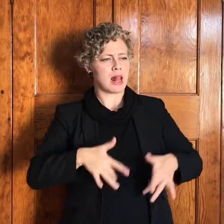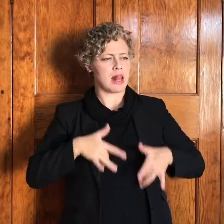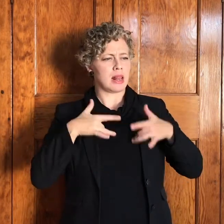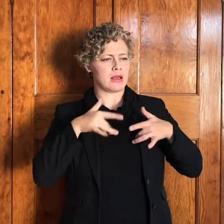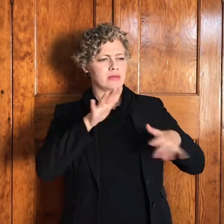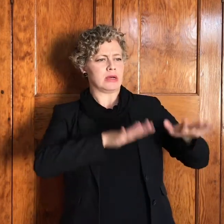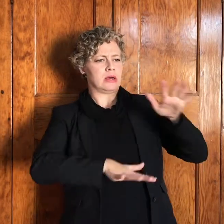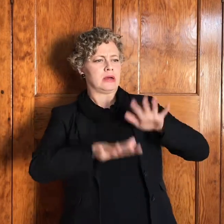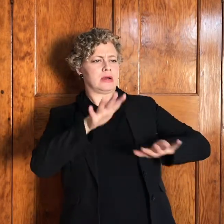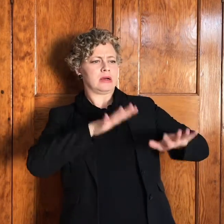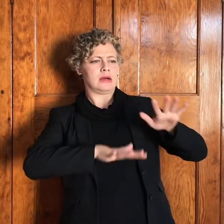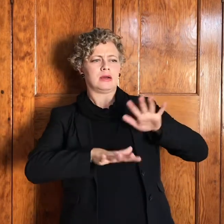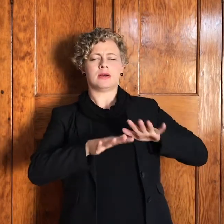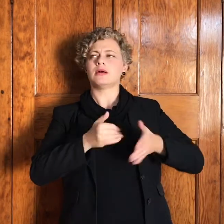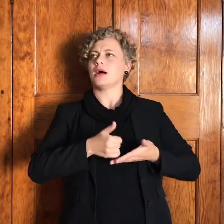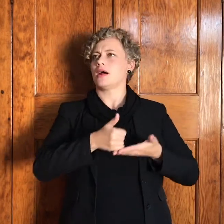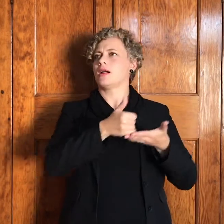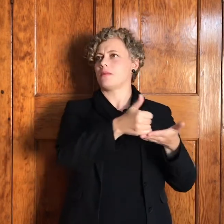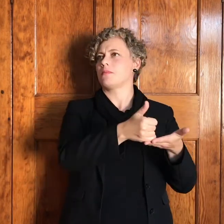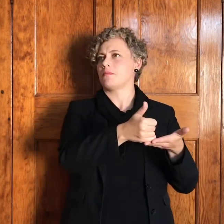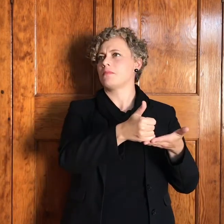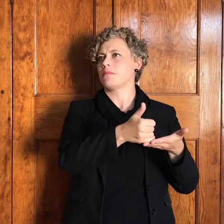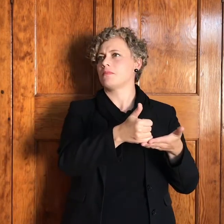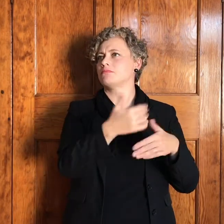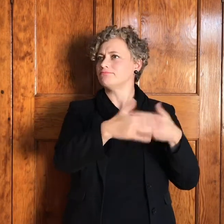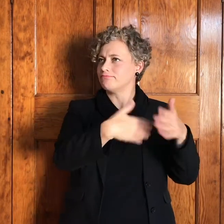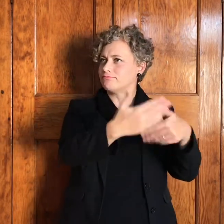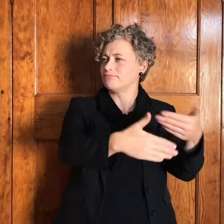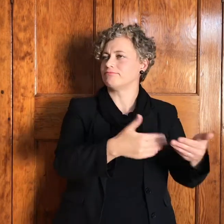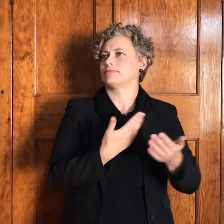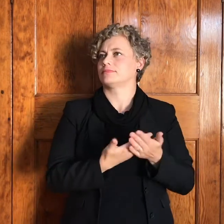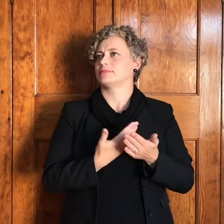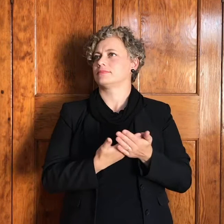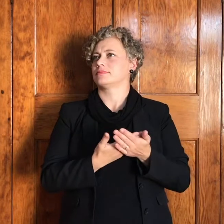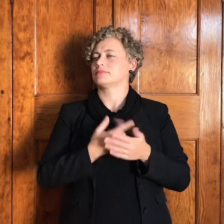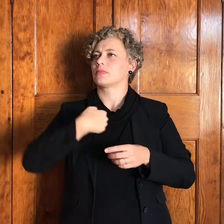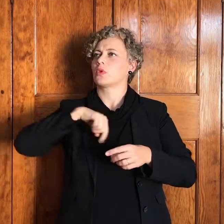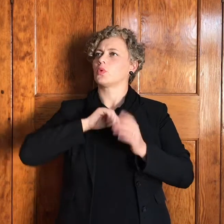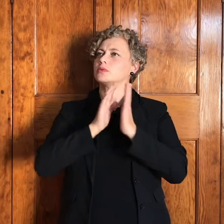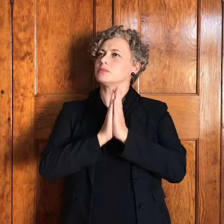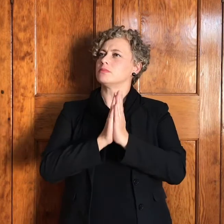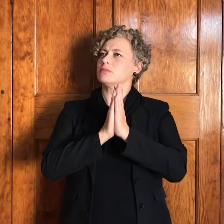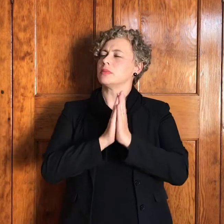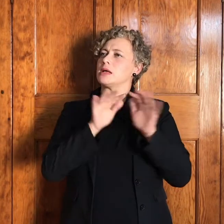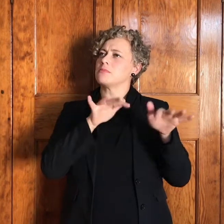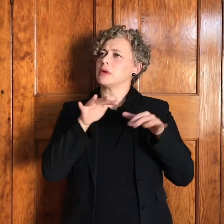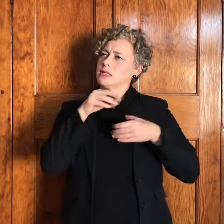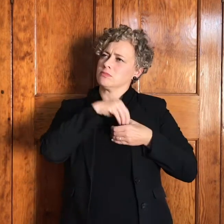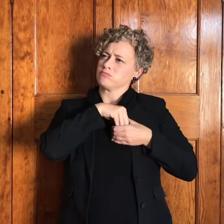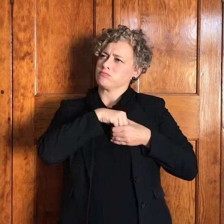help hulle om verder te gaan ons bid voor allemaal in een of ander worstel strijd